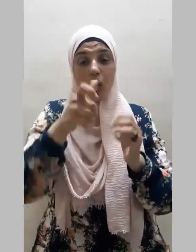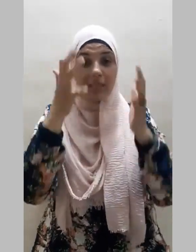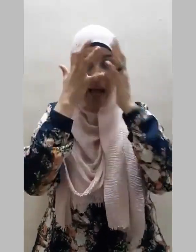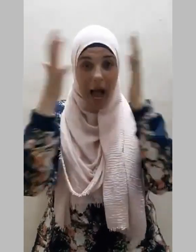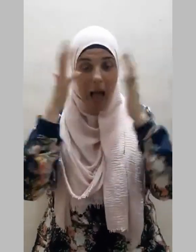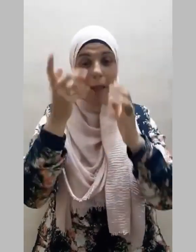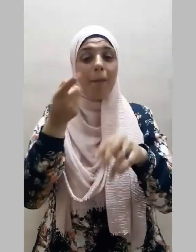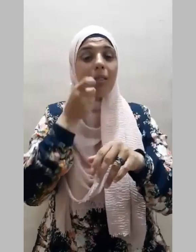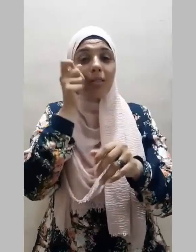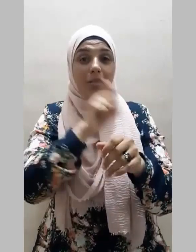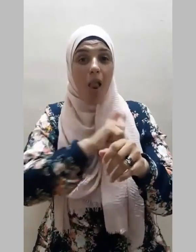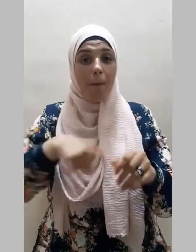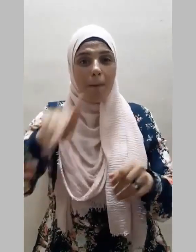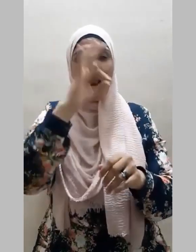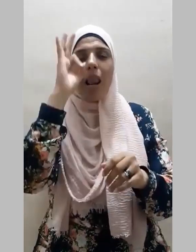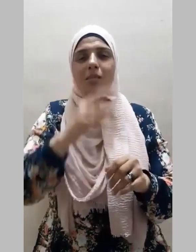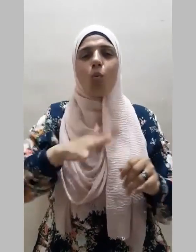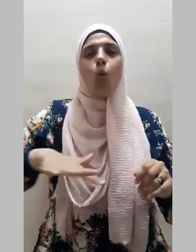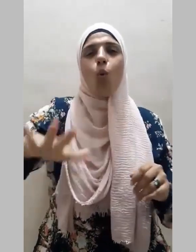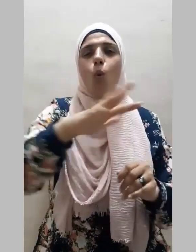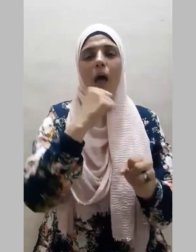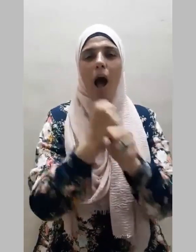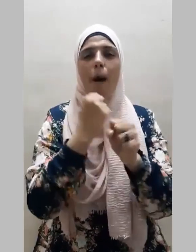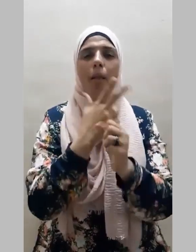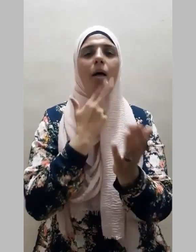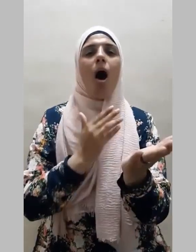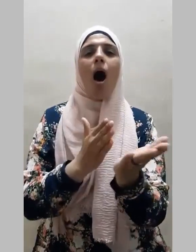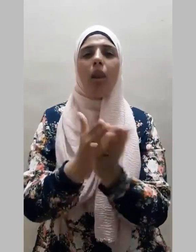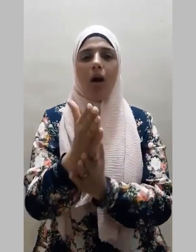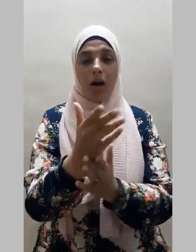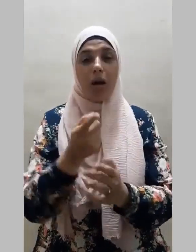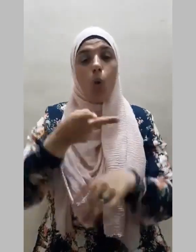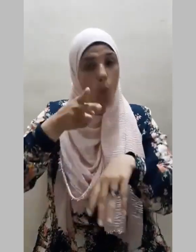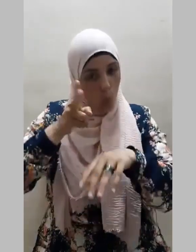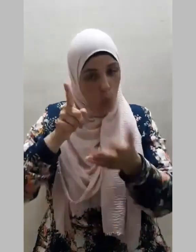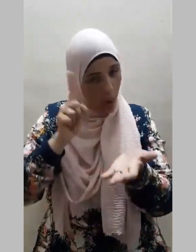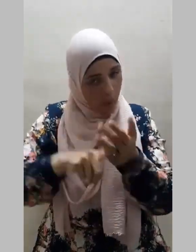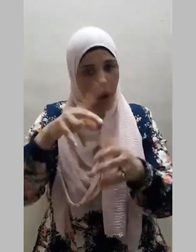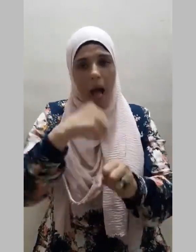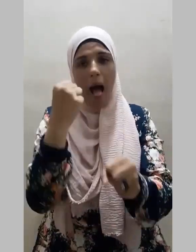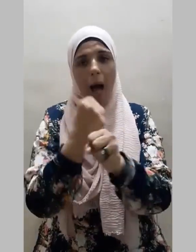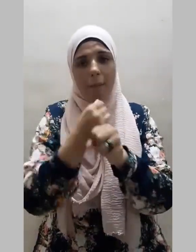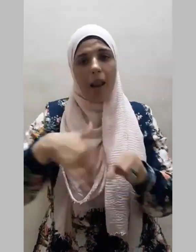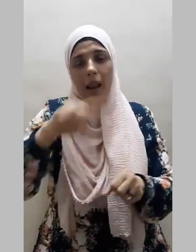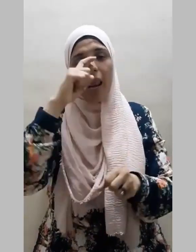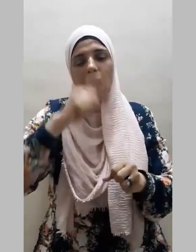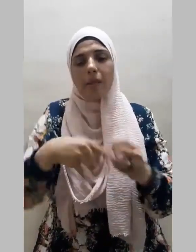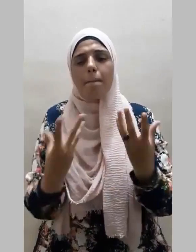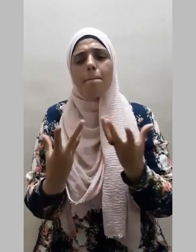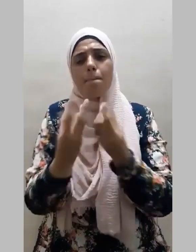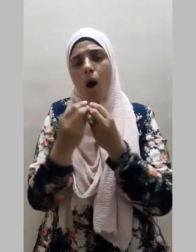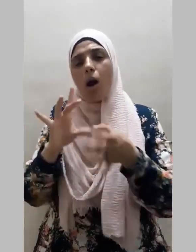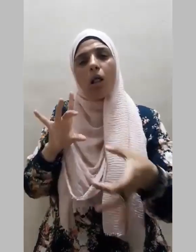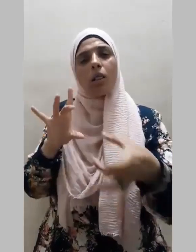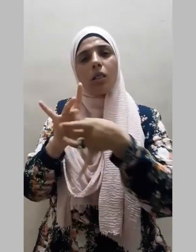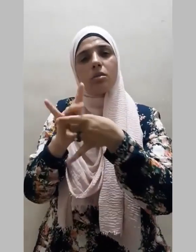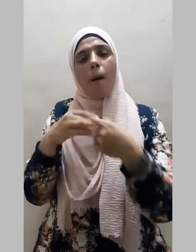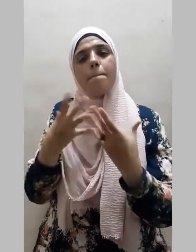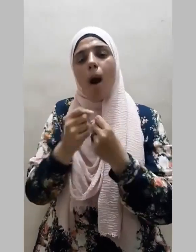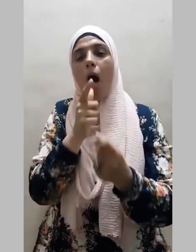العلم أن يتحلى بكريم الأخلاق وأن يكون عملهما متفقا مع قولهما